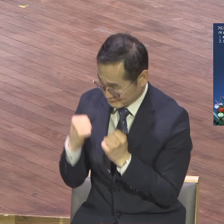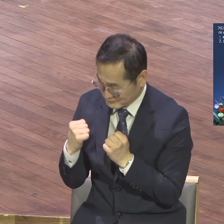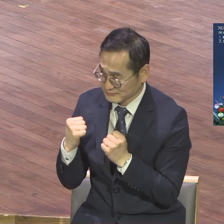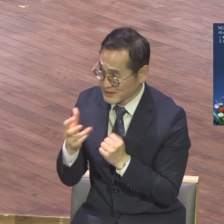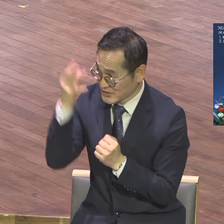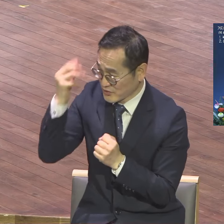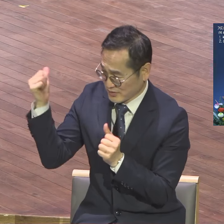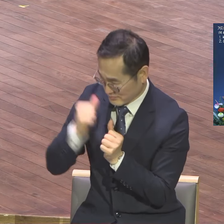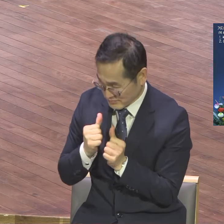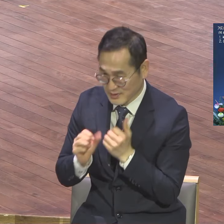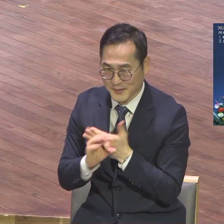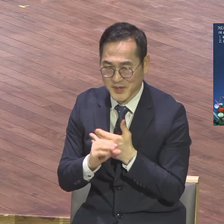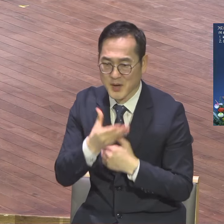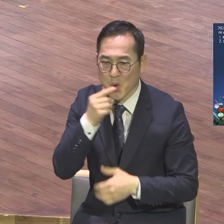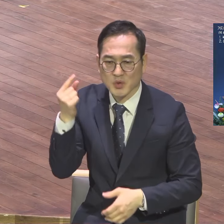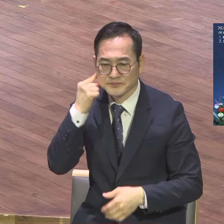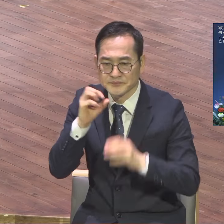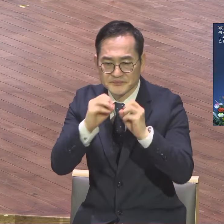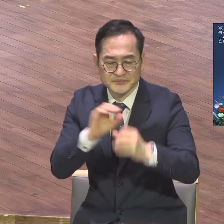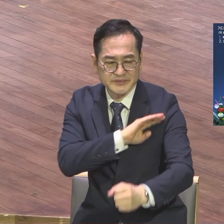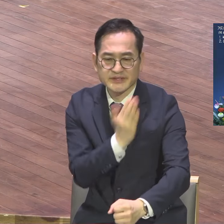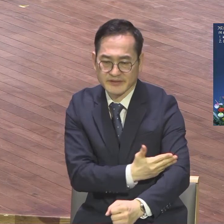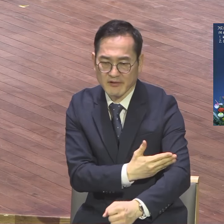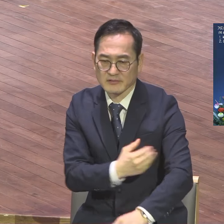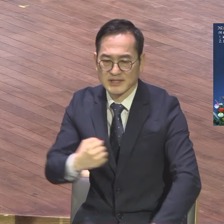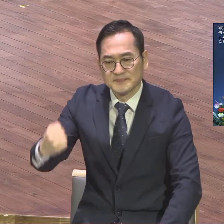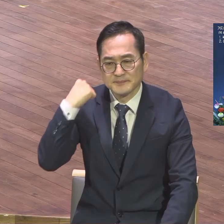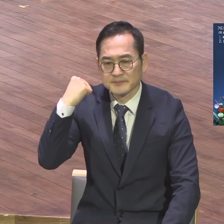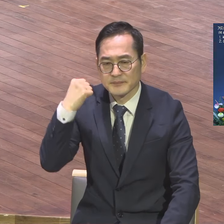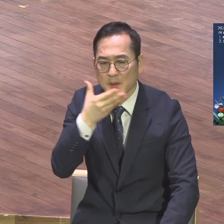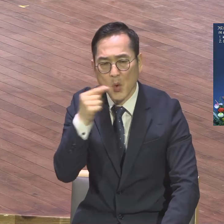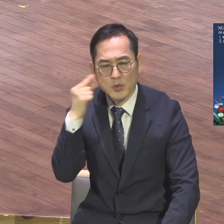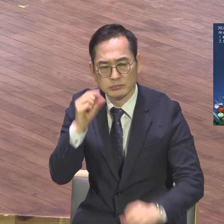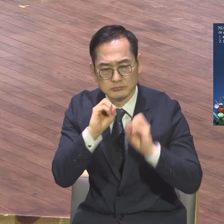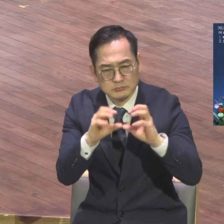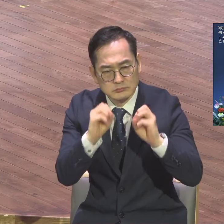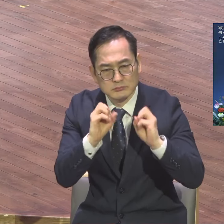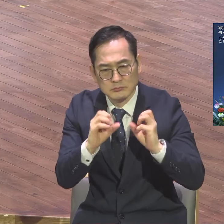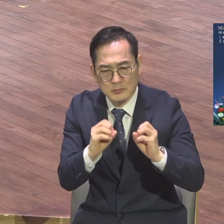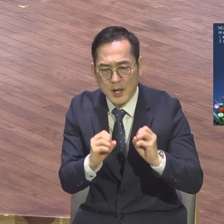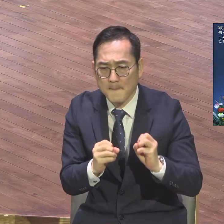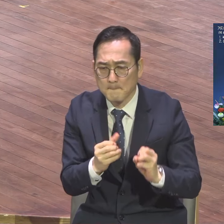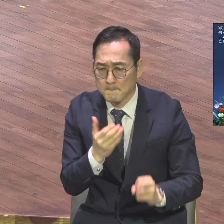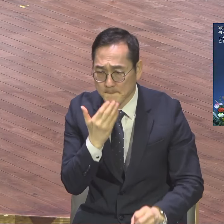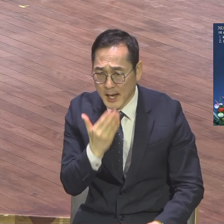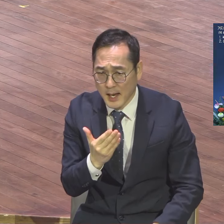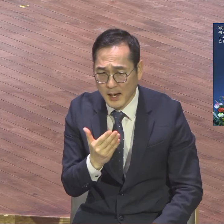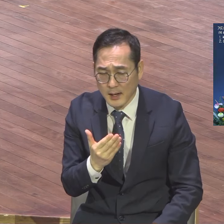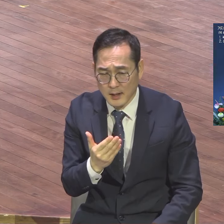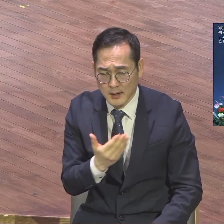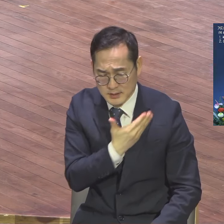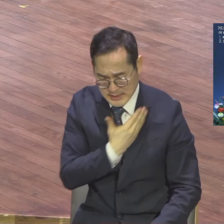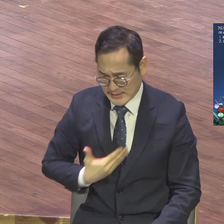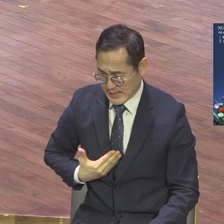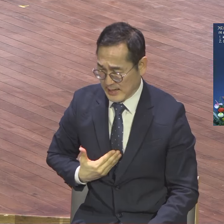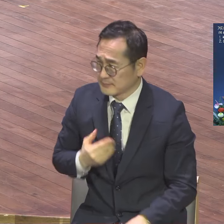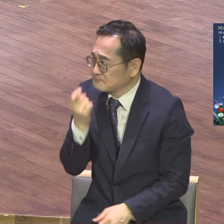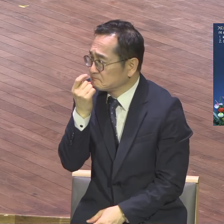사람에게 복음을 증가할 수 복음을 말할 수 있는 그들을 세울 수 있는 수준까지 그들을 양육 할 수 있는